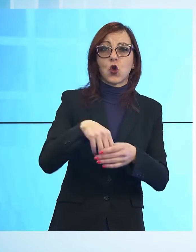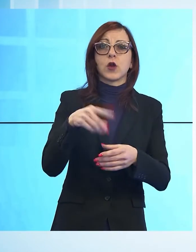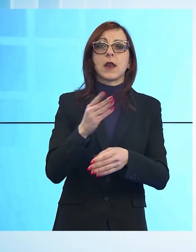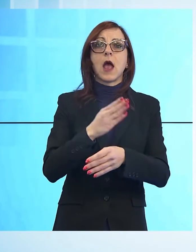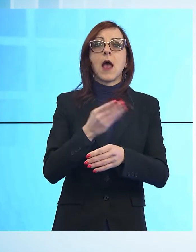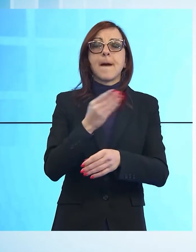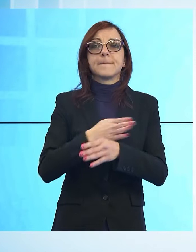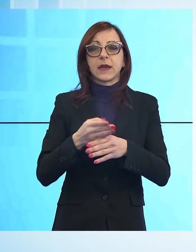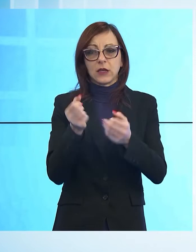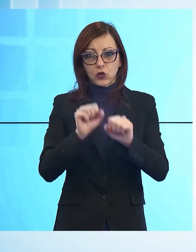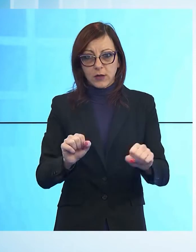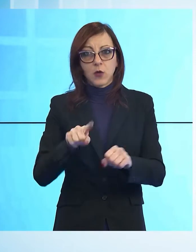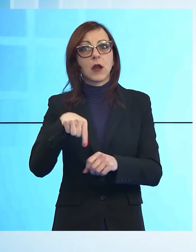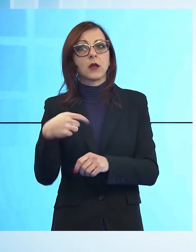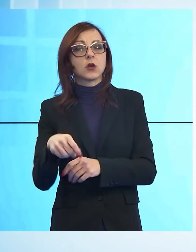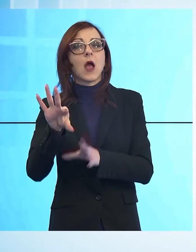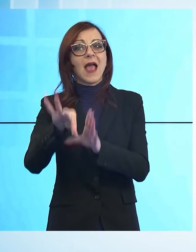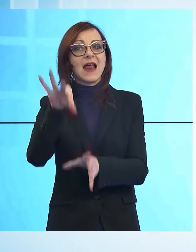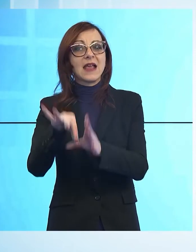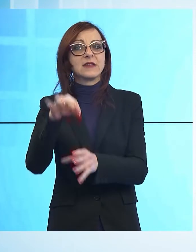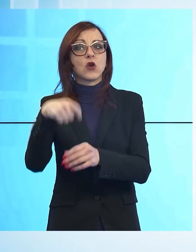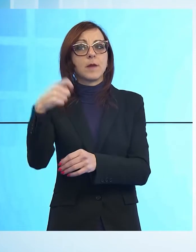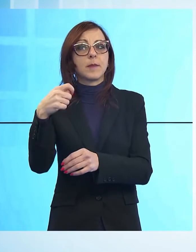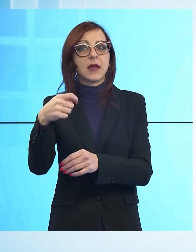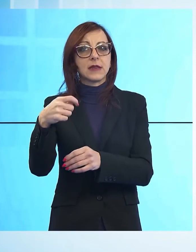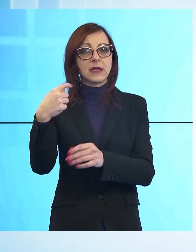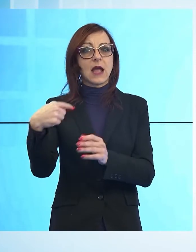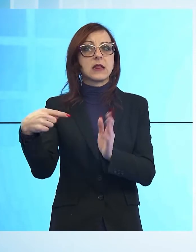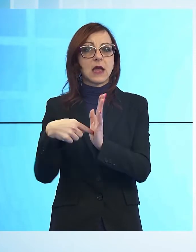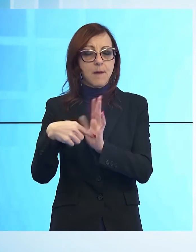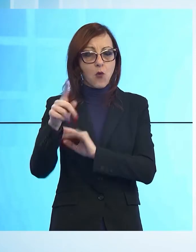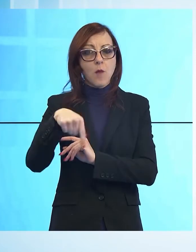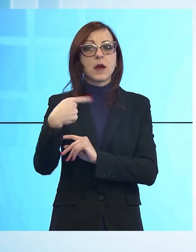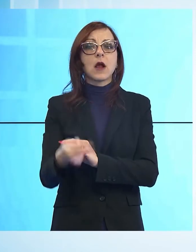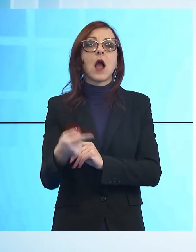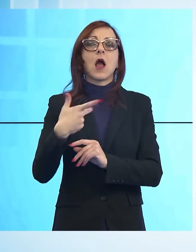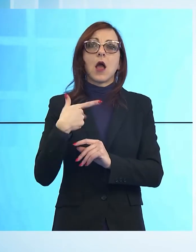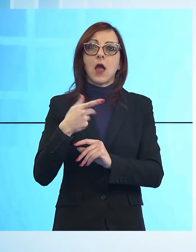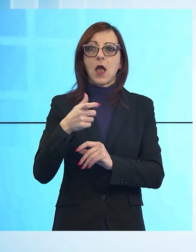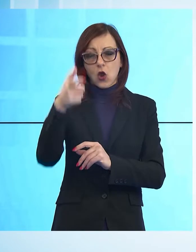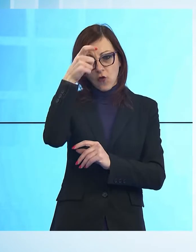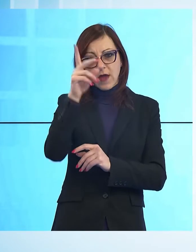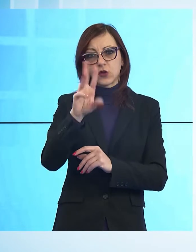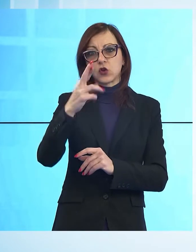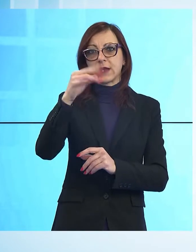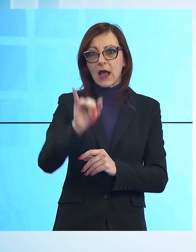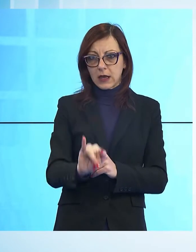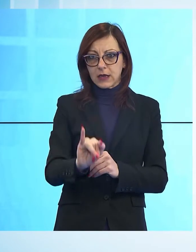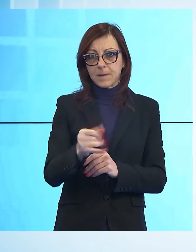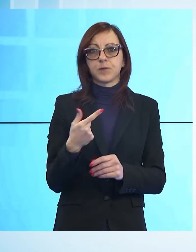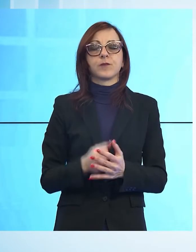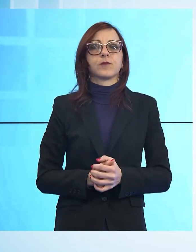presidente della Repubblica e il futuro del governo Draghi. In chiusura, il senatore Dem ha così commentato i ritardi del